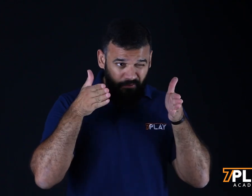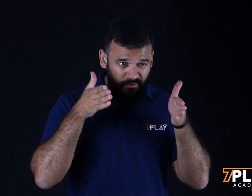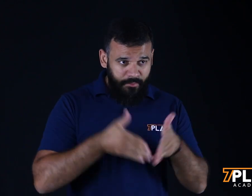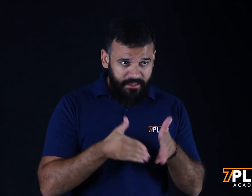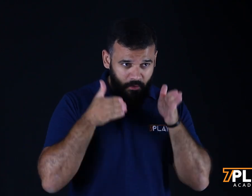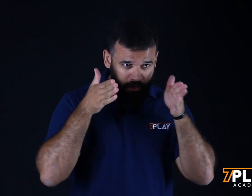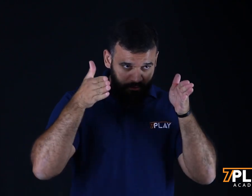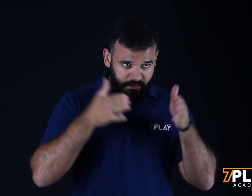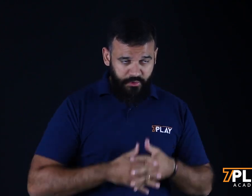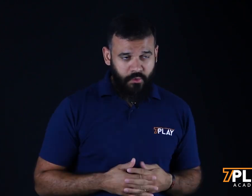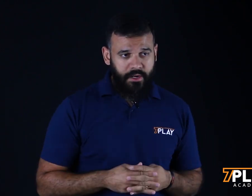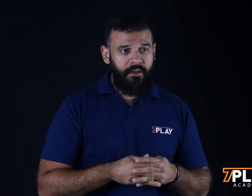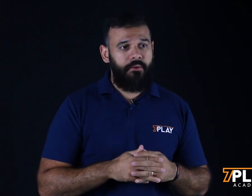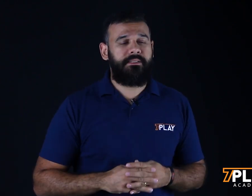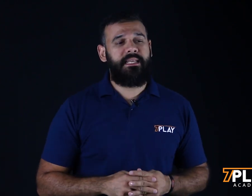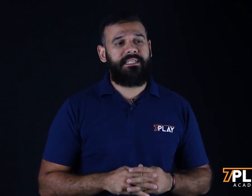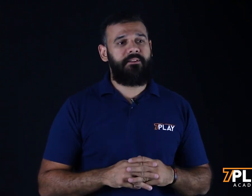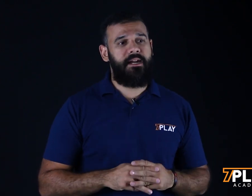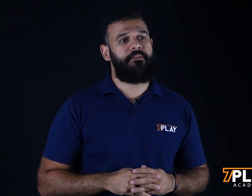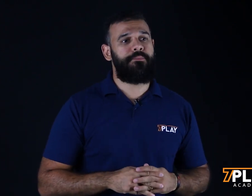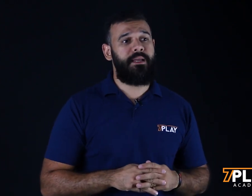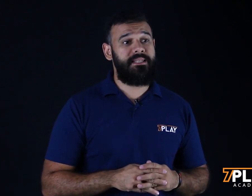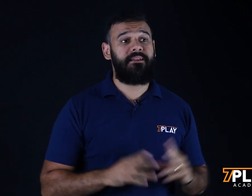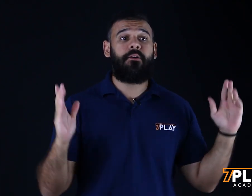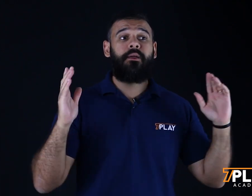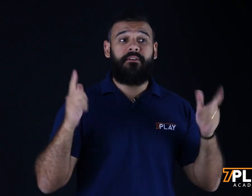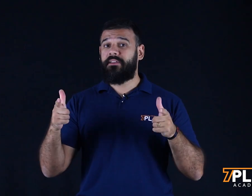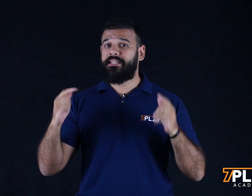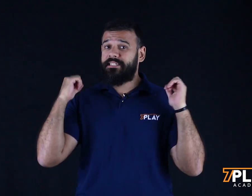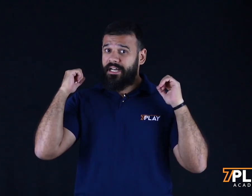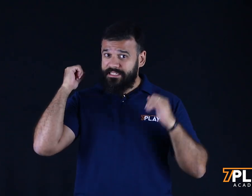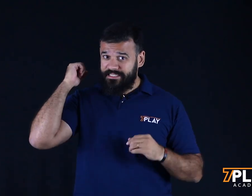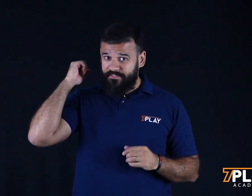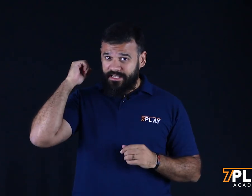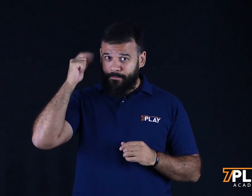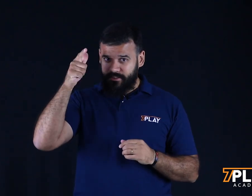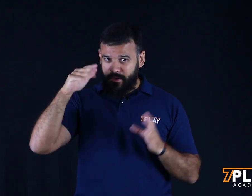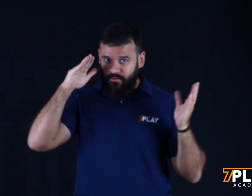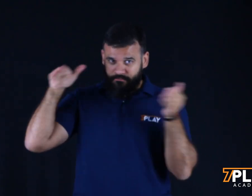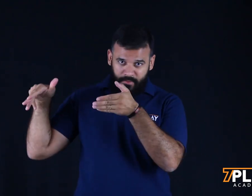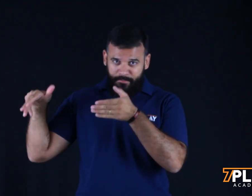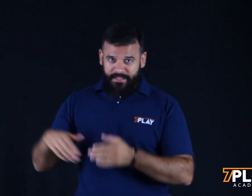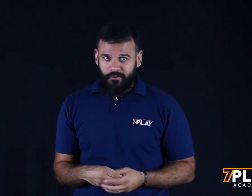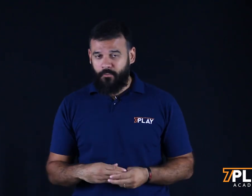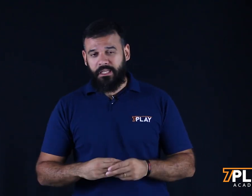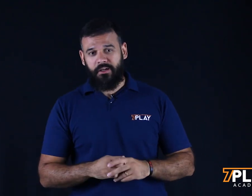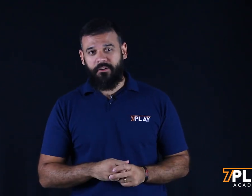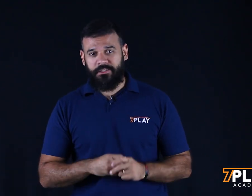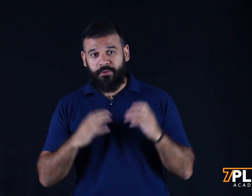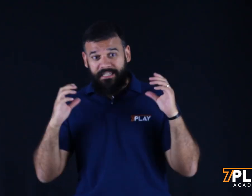fundamental do seu jogo aí quando você está gerando tráfego. Beleza? Então, fica a dica. A gente se vê aí na próxima aula. Vamos lá para a tela do computador que eu vou te mostrar